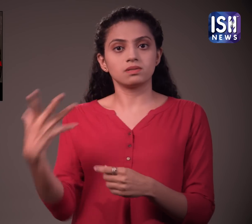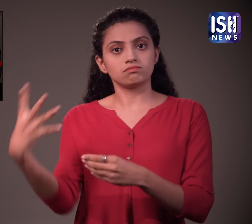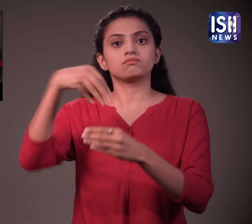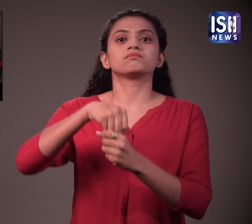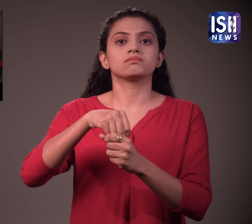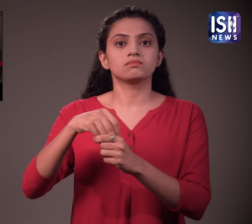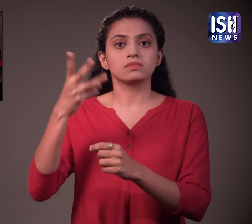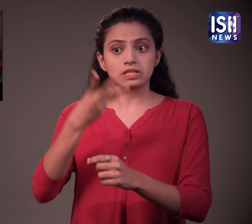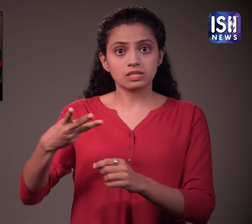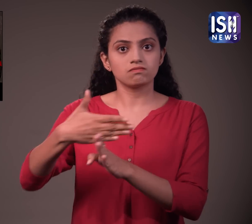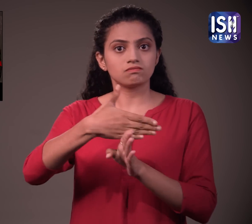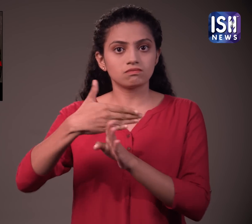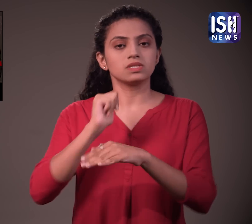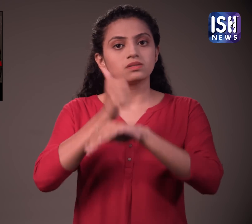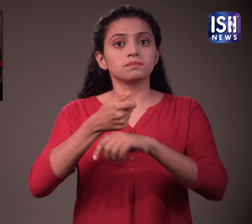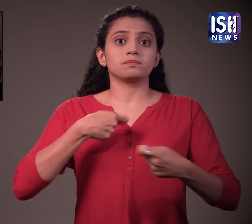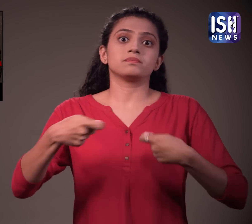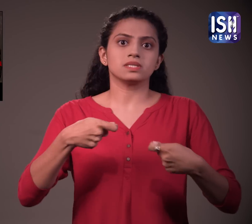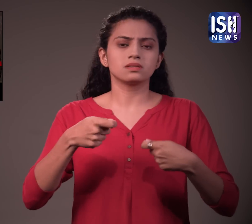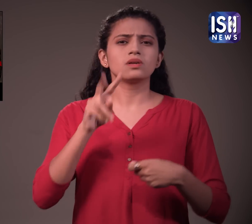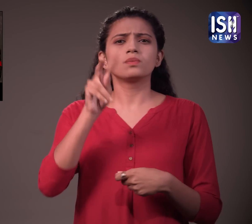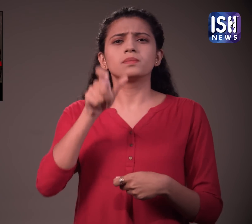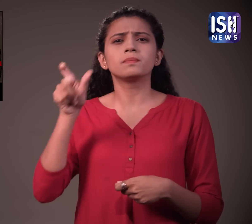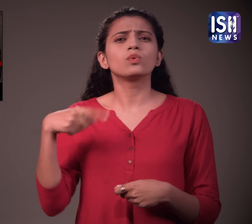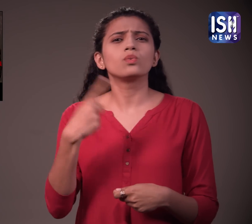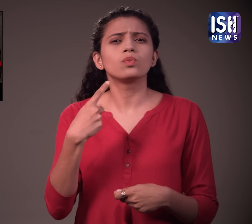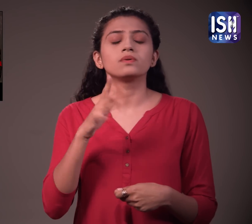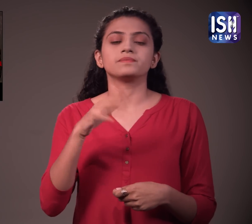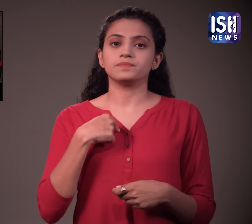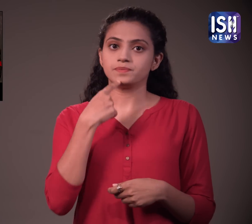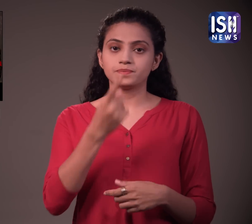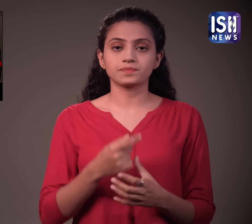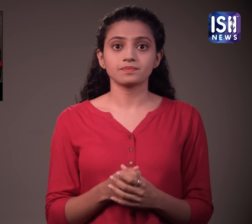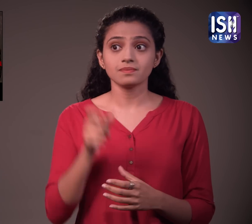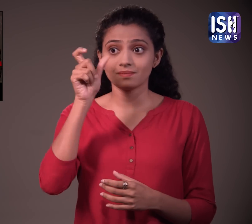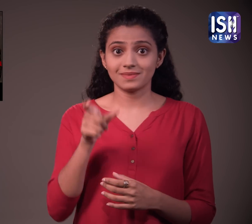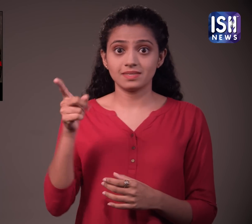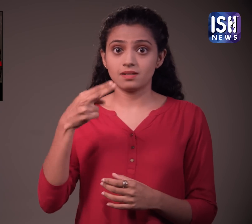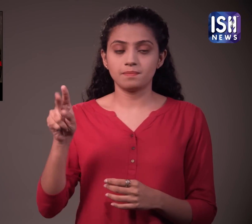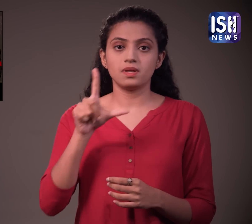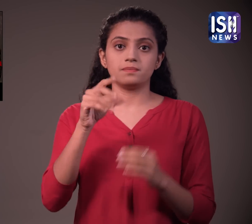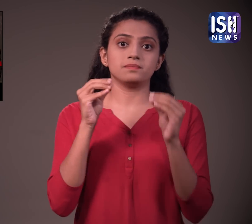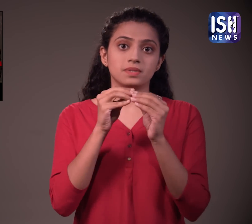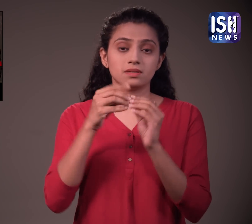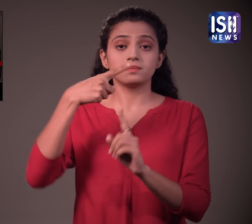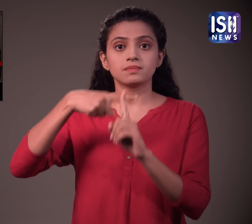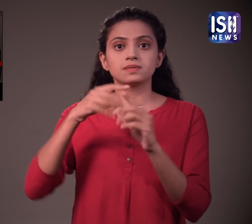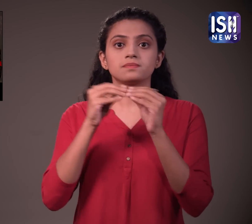किया। उनके पार्टनर्स हैं लेटी, ब्लाकोयवा और